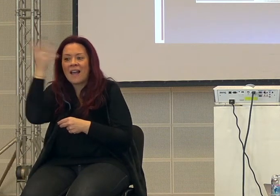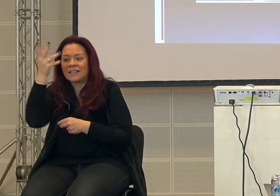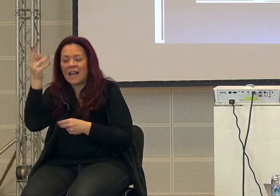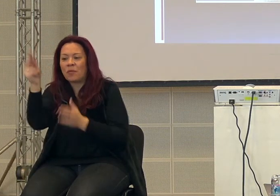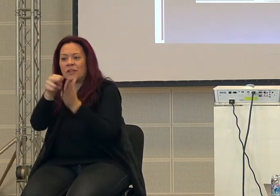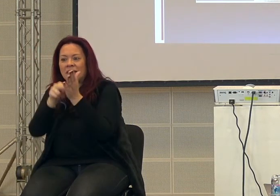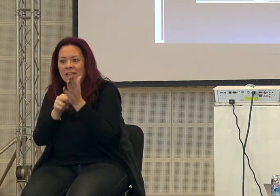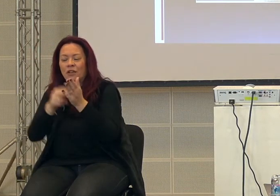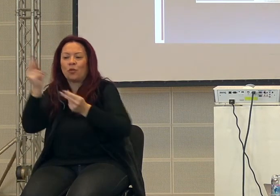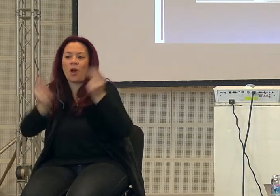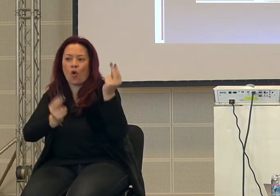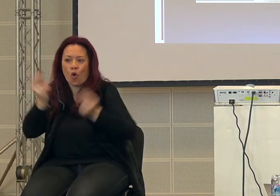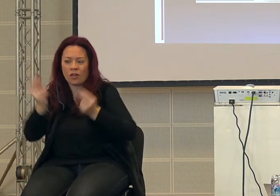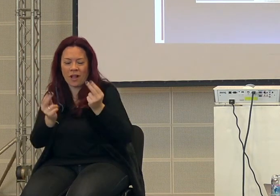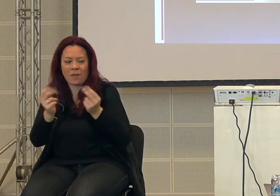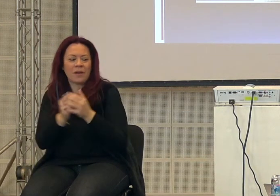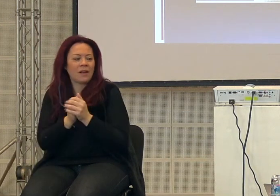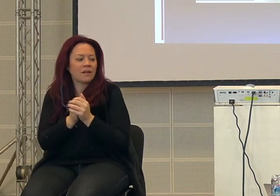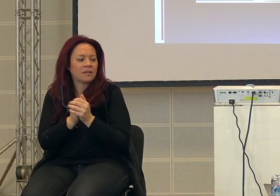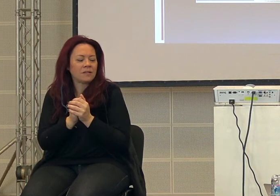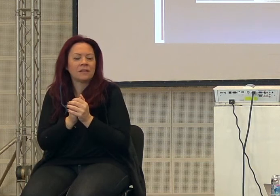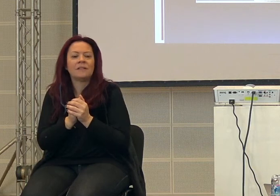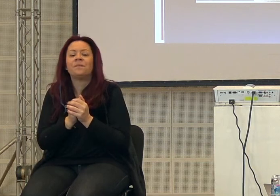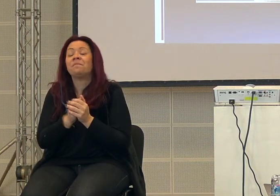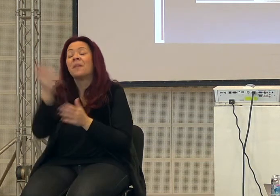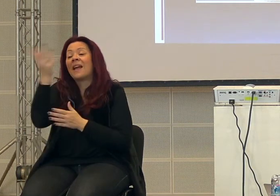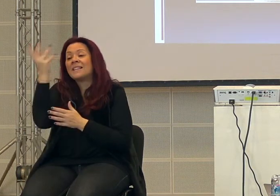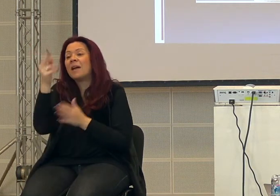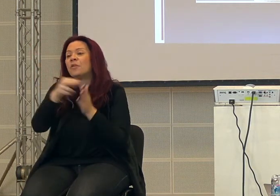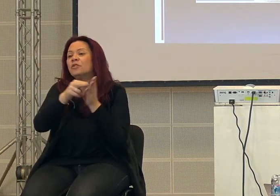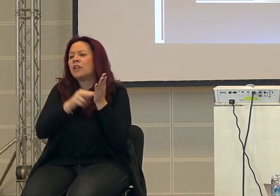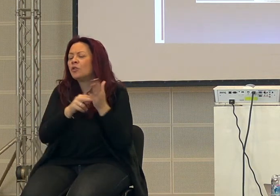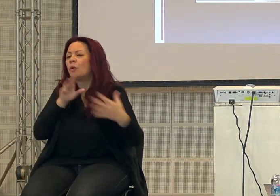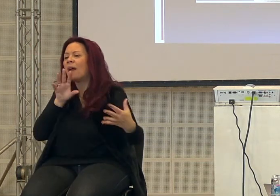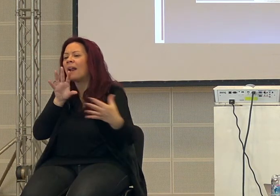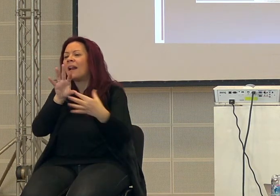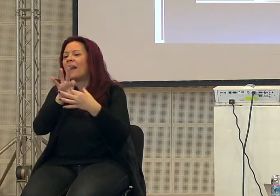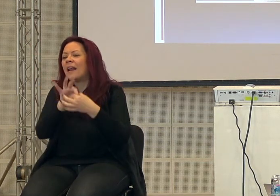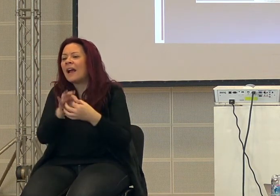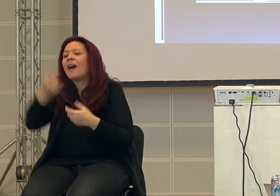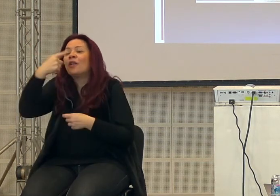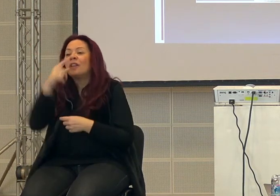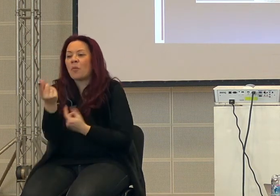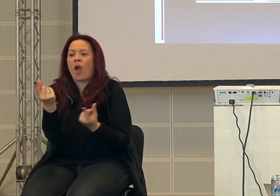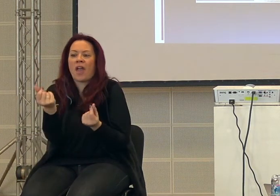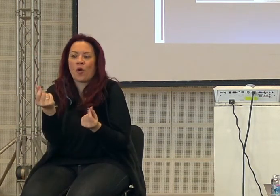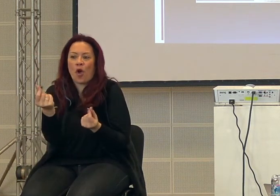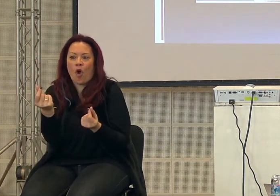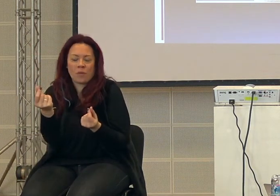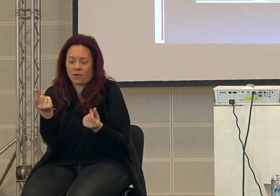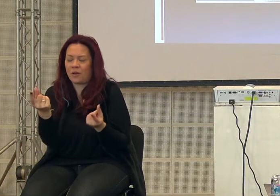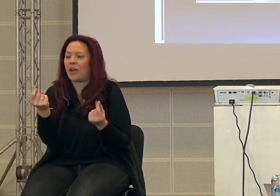di scrittura che abbiamo, cioè un esempio di scrittura che quindi è assolutamente di tipo economico perché